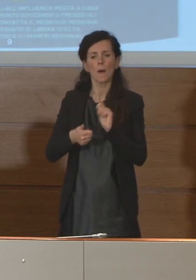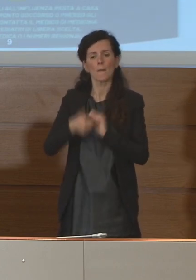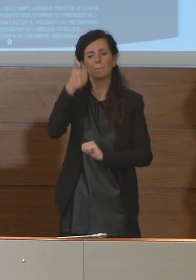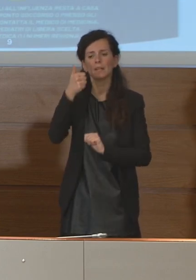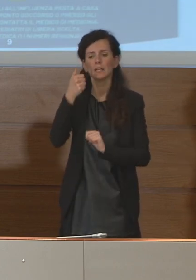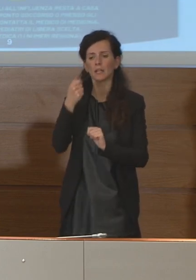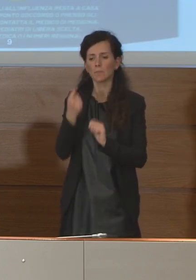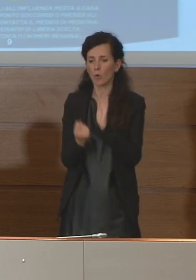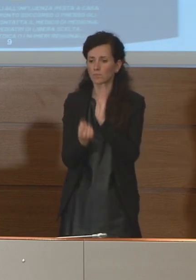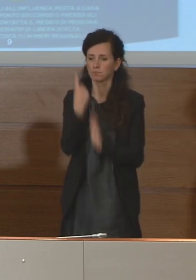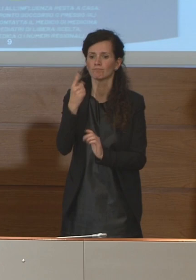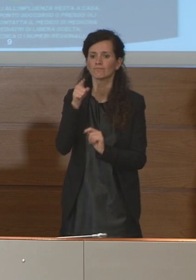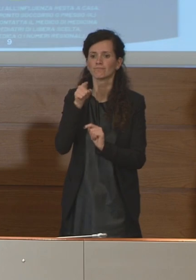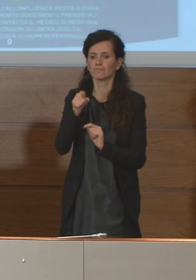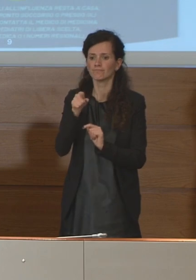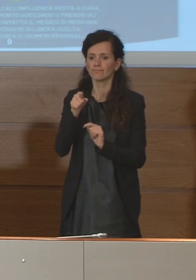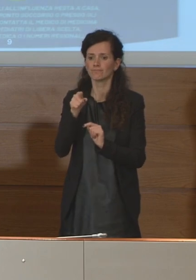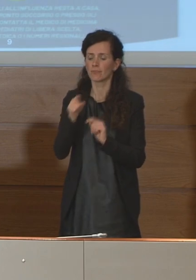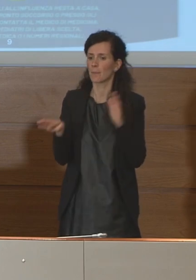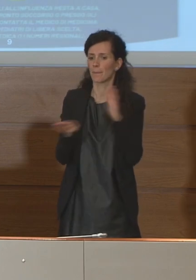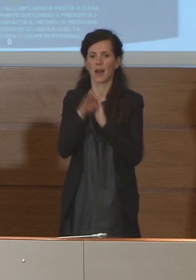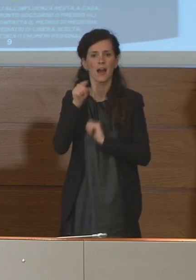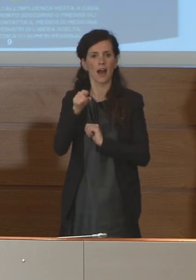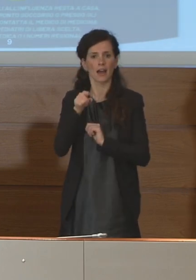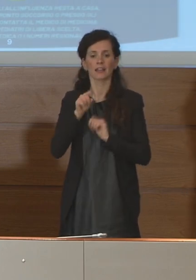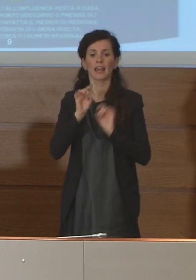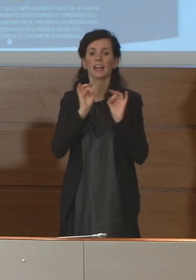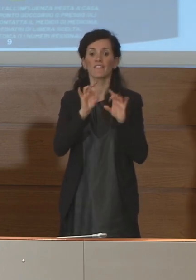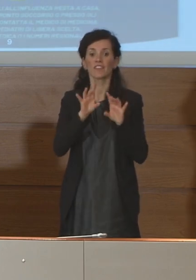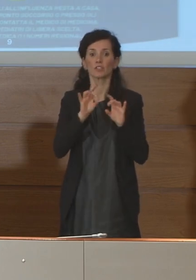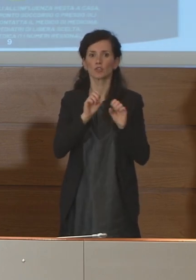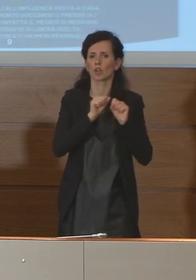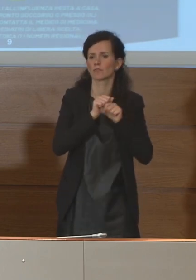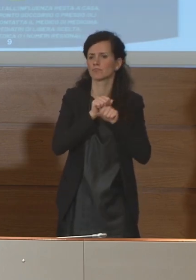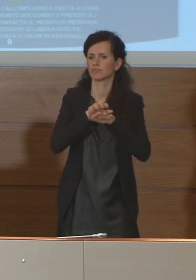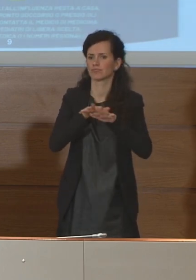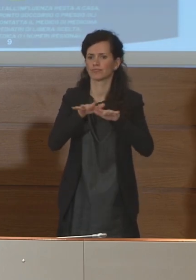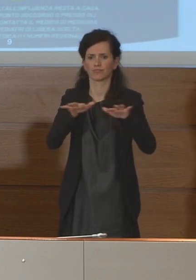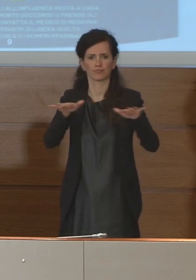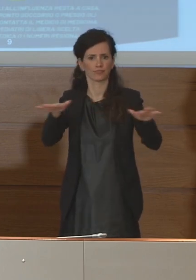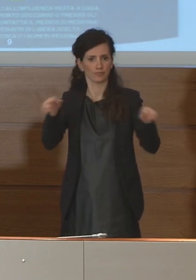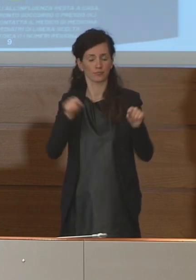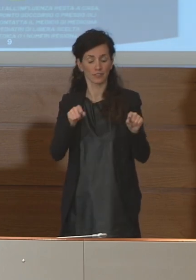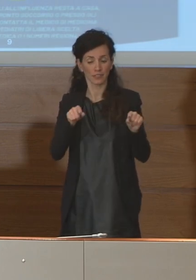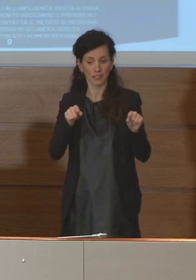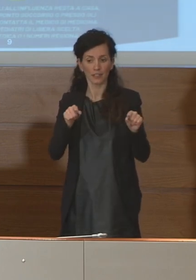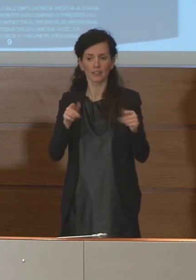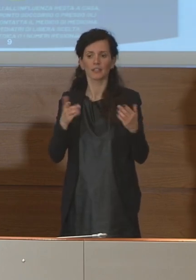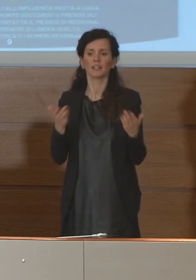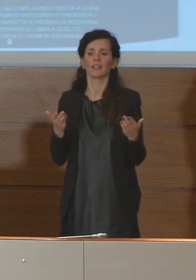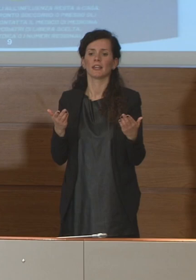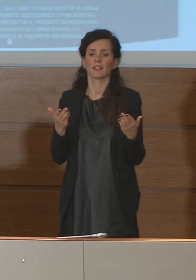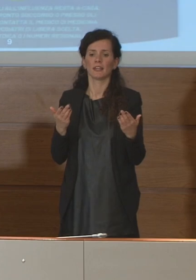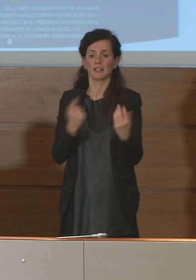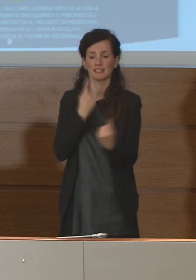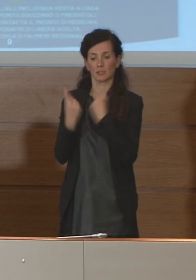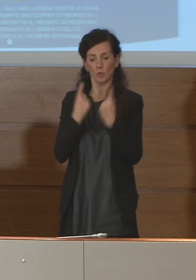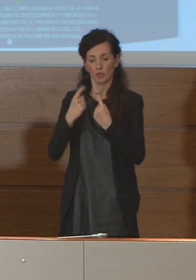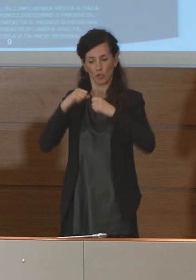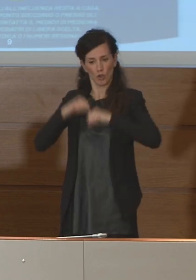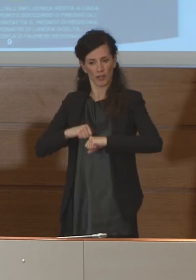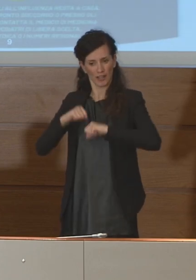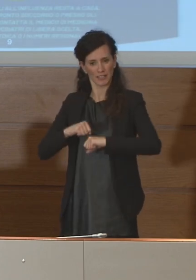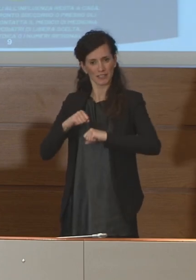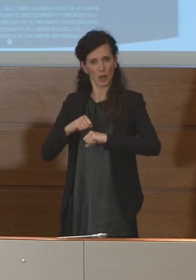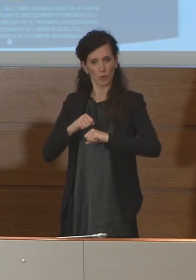infezione così diffusa e quindi la definizione dei quadri clinici, la definizione